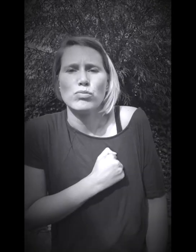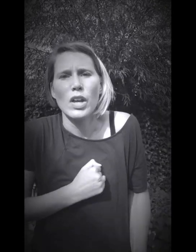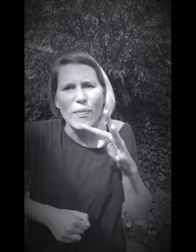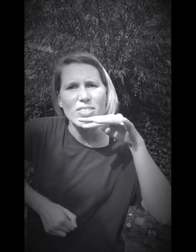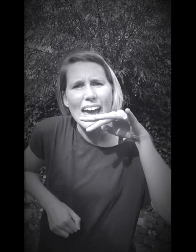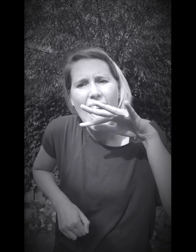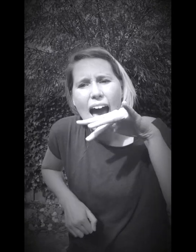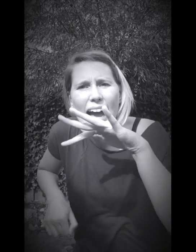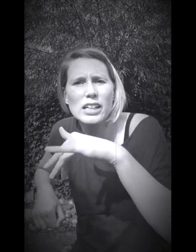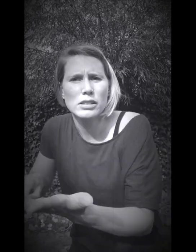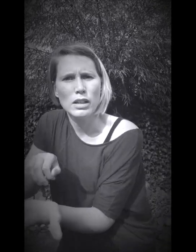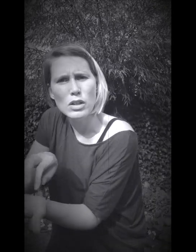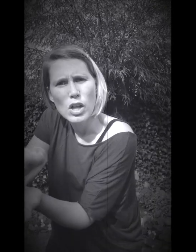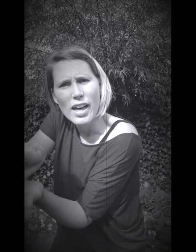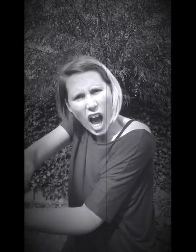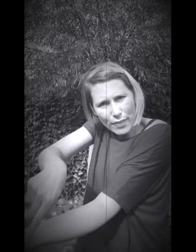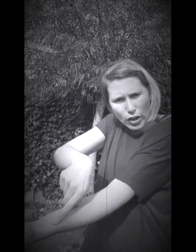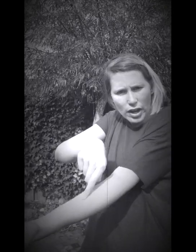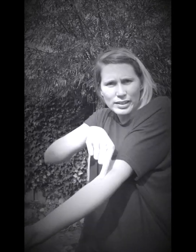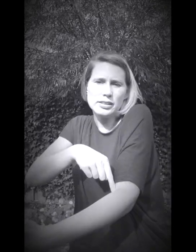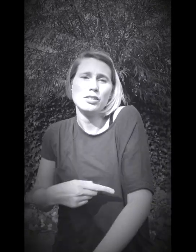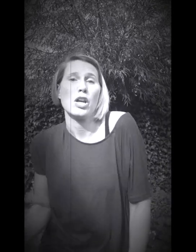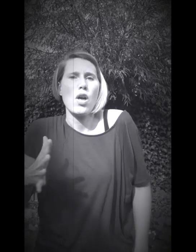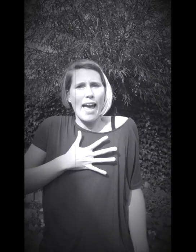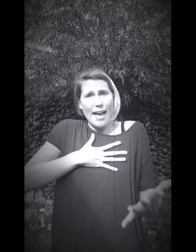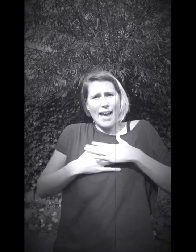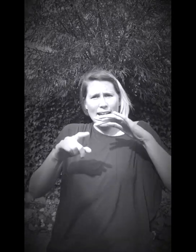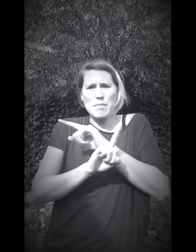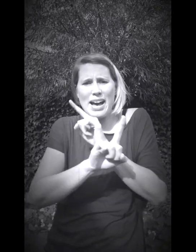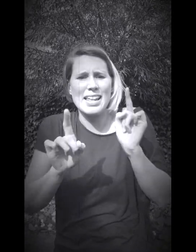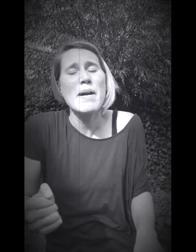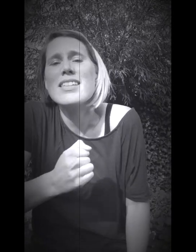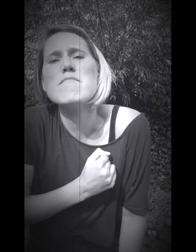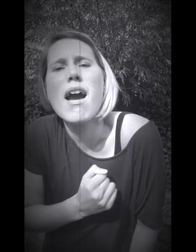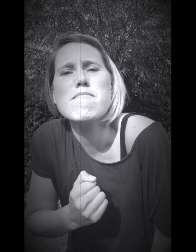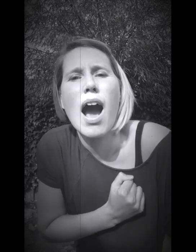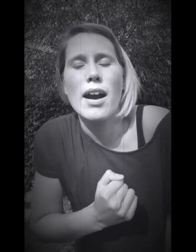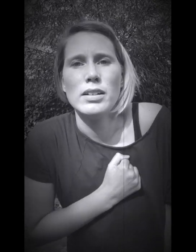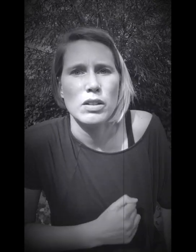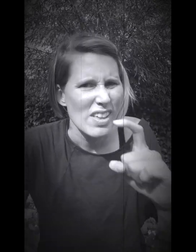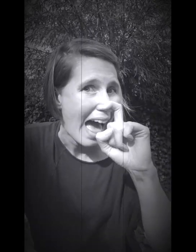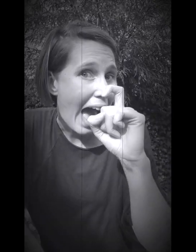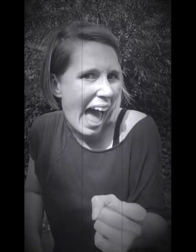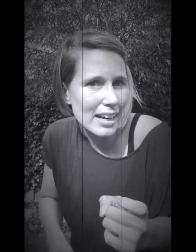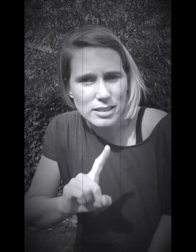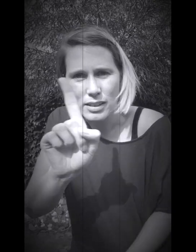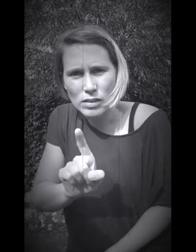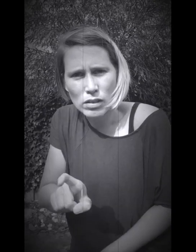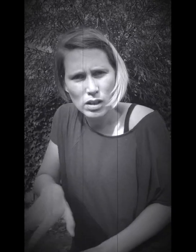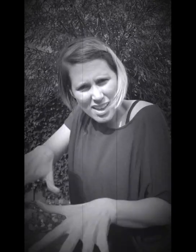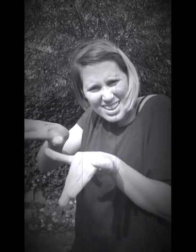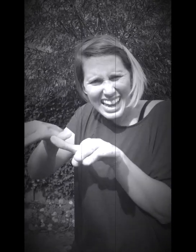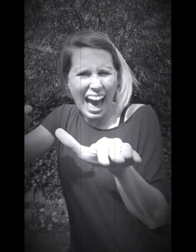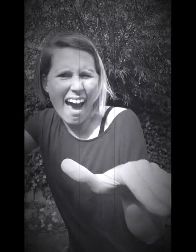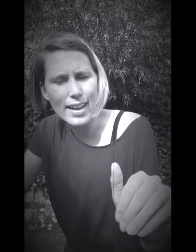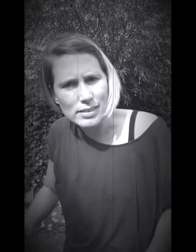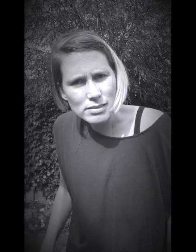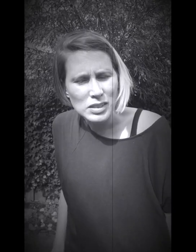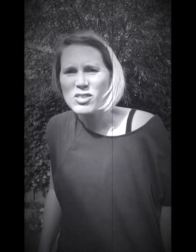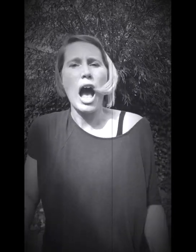zo'n zwarte kanten, niet voort vol het huiken ratten Dit is geluk eng, eng, maar ik ben niet bang Wel niet zo zwarte kanten, niet voort het huiken ratten Deze dingen